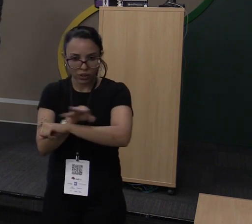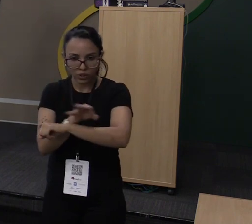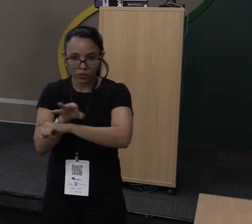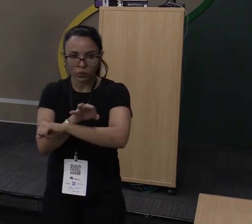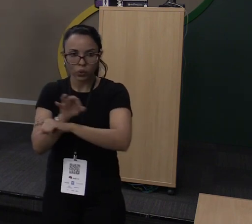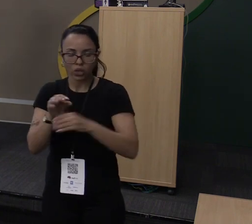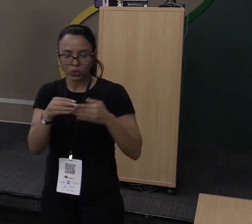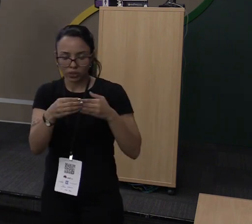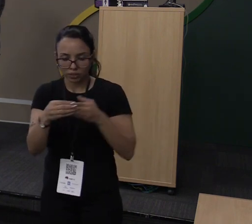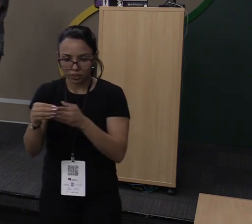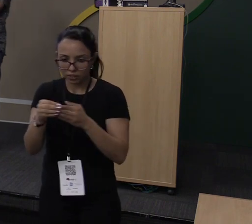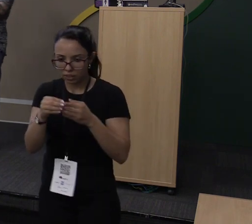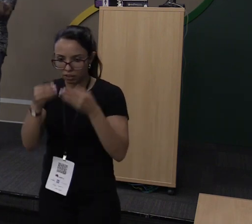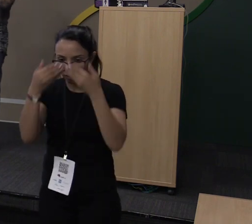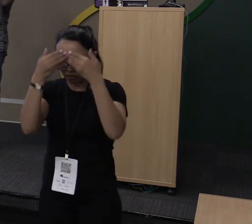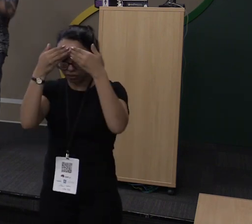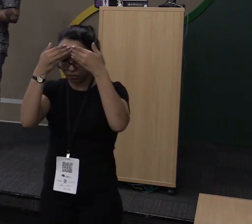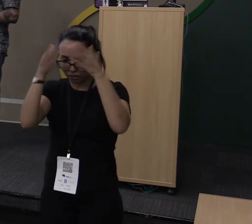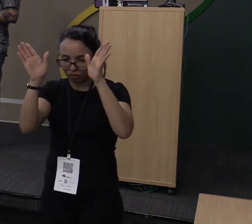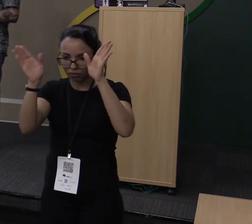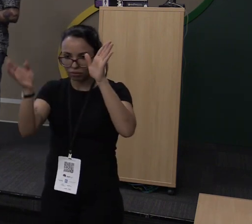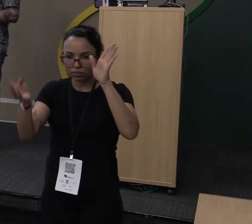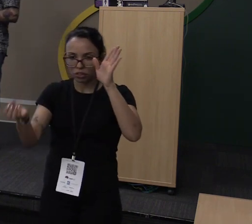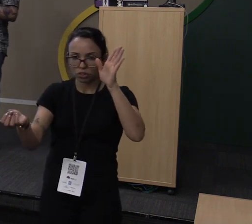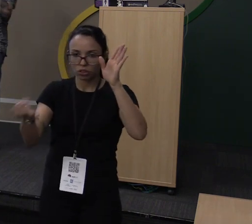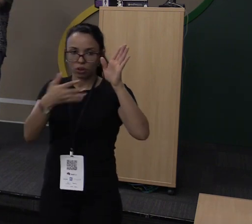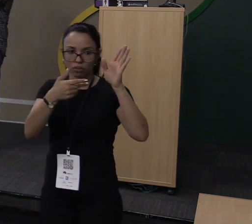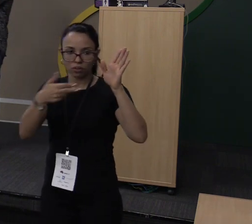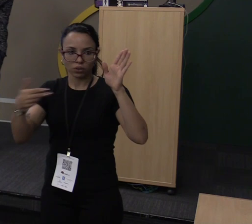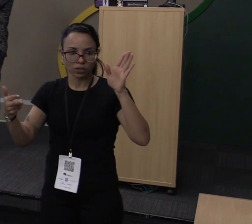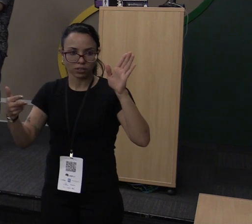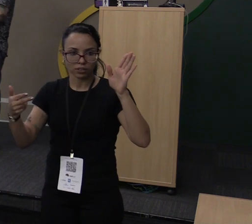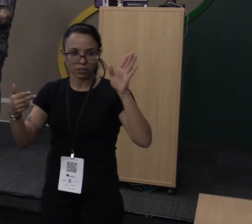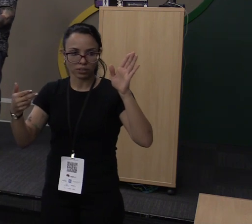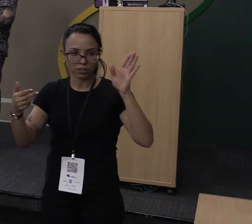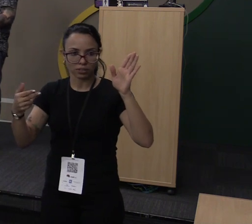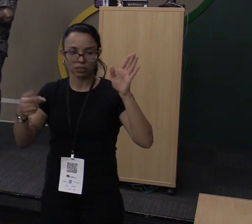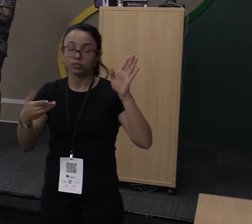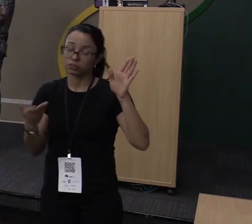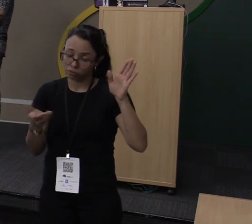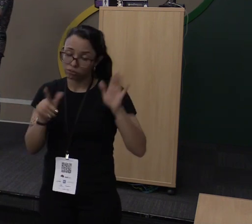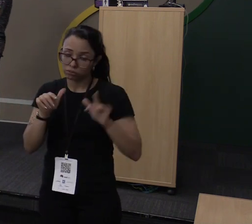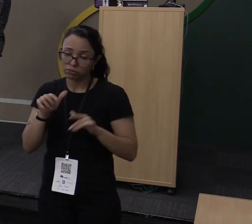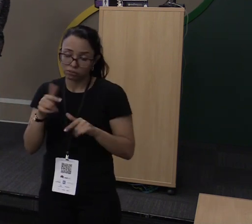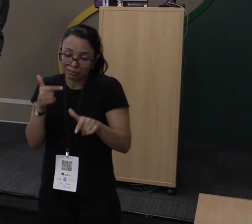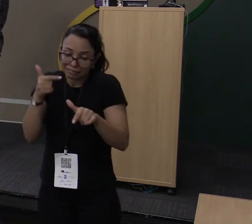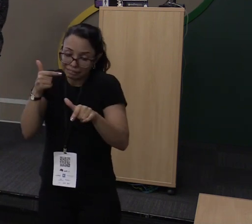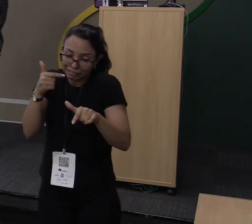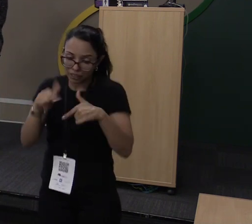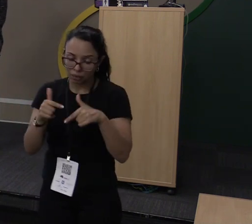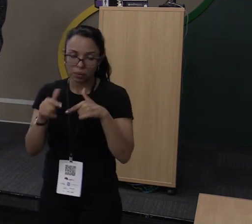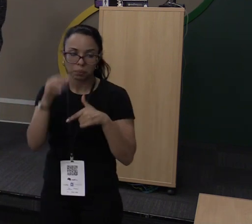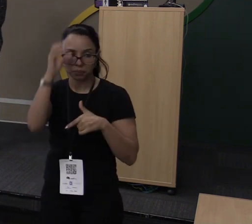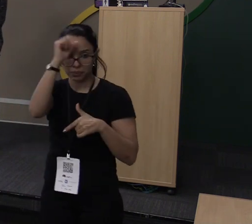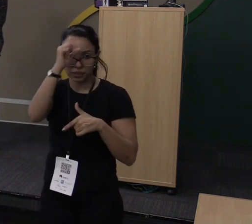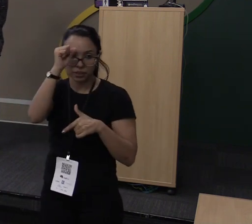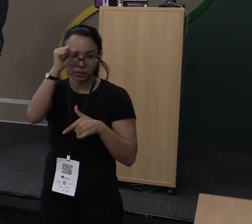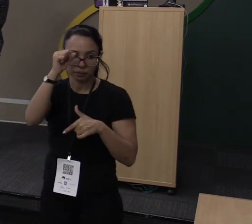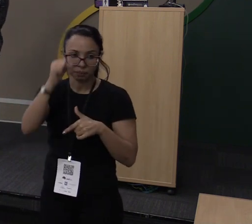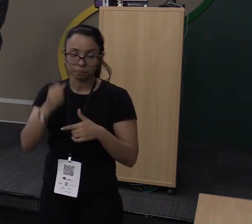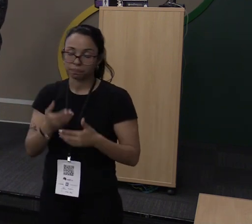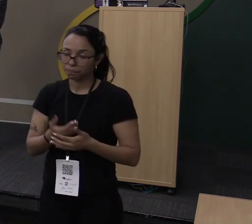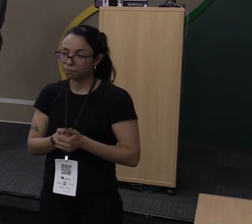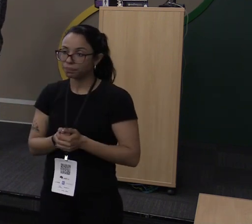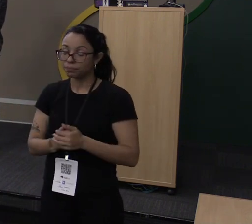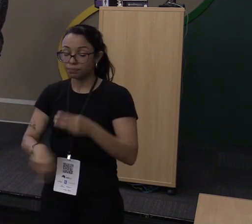aprender uma coisa nova com a mente limpa. Então, isso vai te dar trabalho para aprender. E o outro problema é